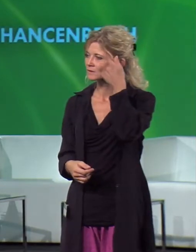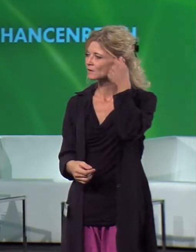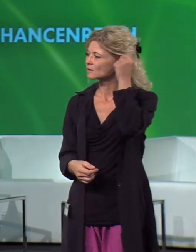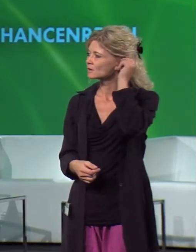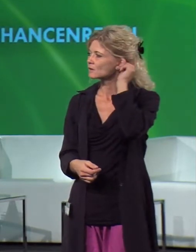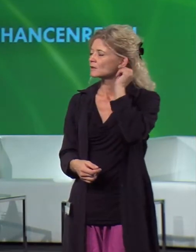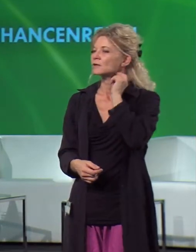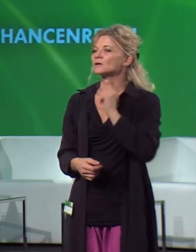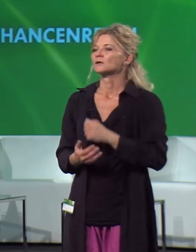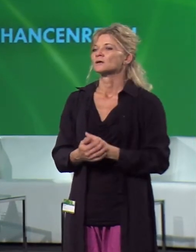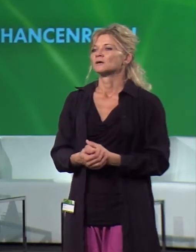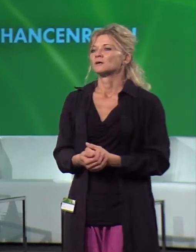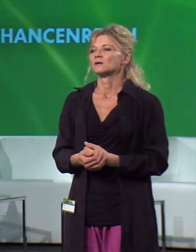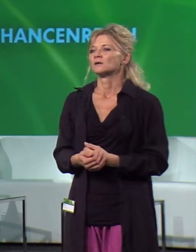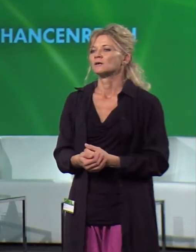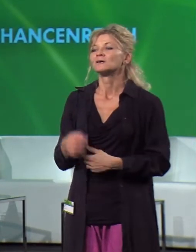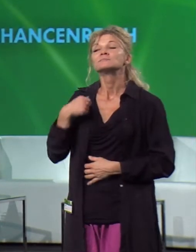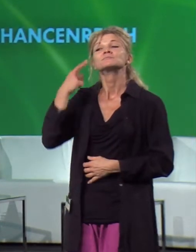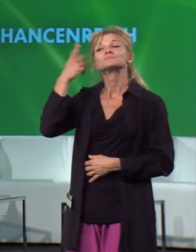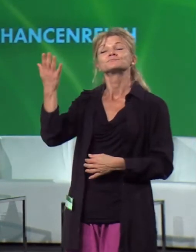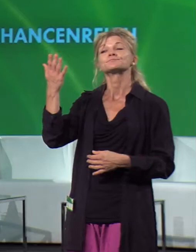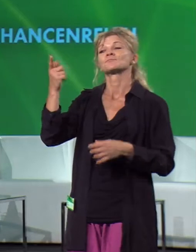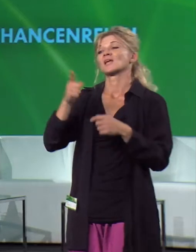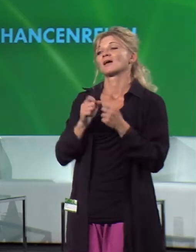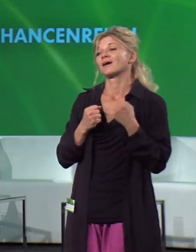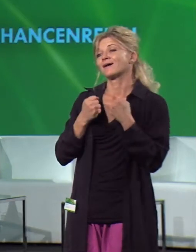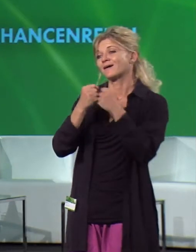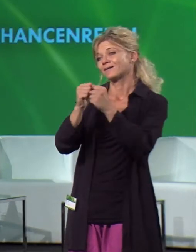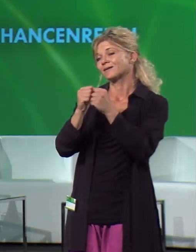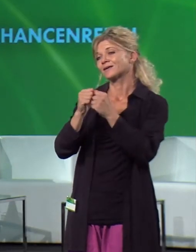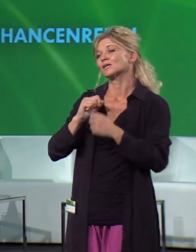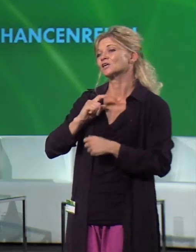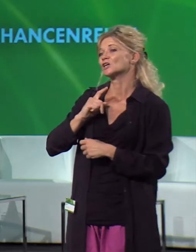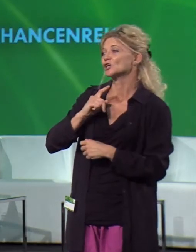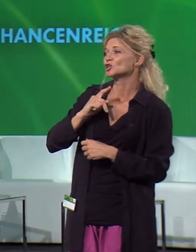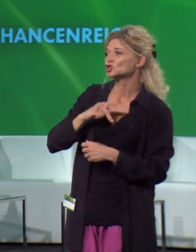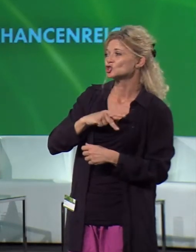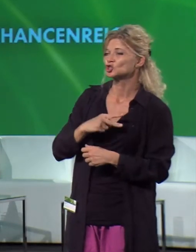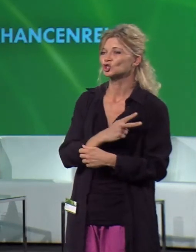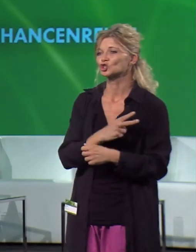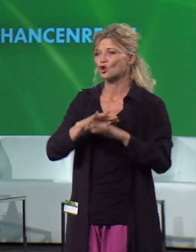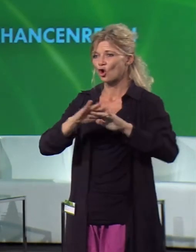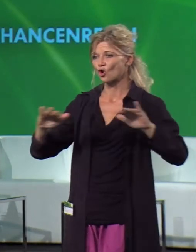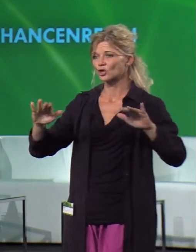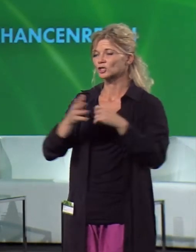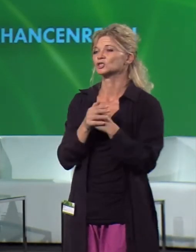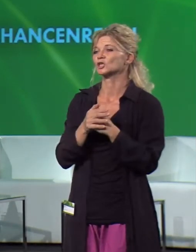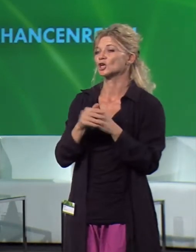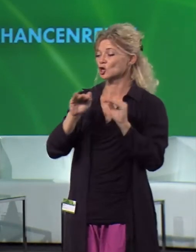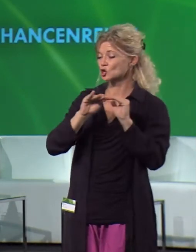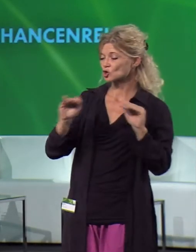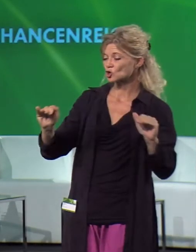eine energiesoziologische Grundbefindlichkeit der Energiequelle ist vorgegeben von dem